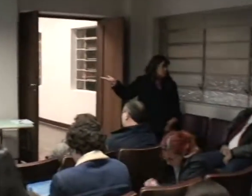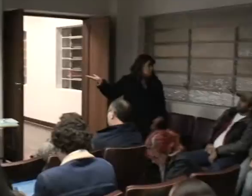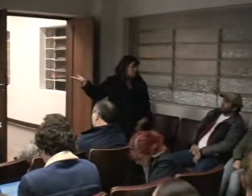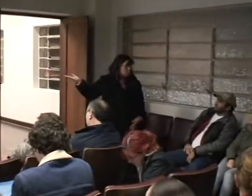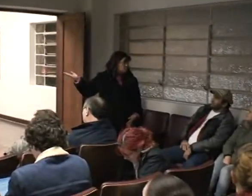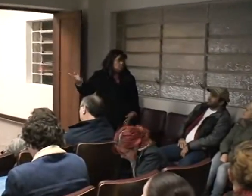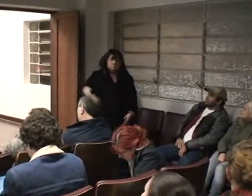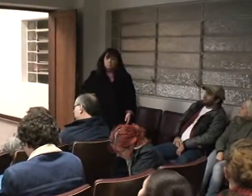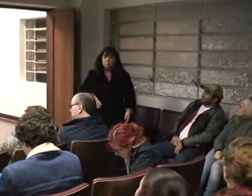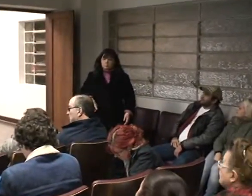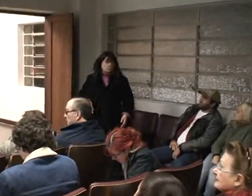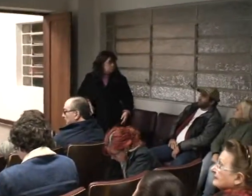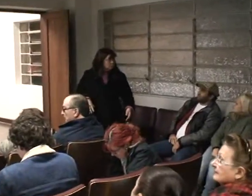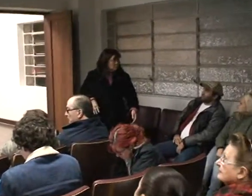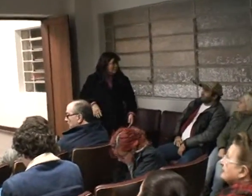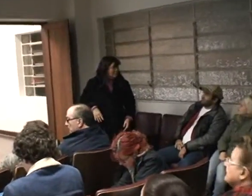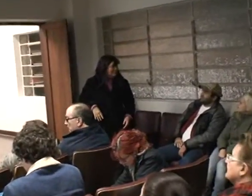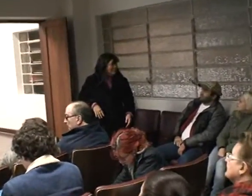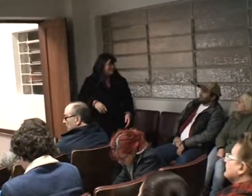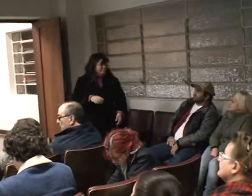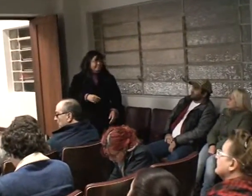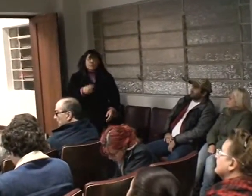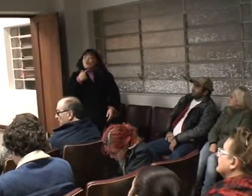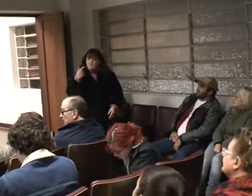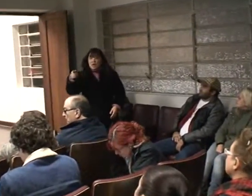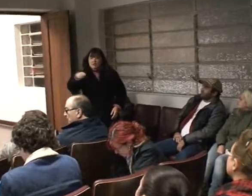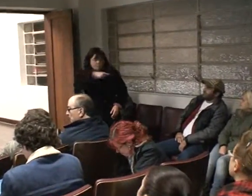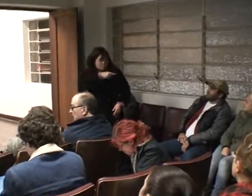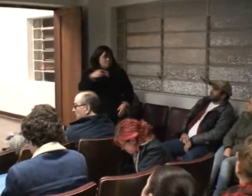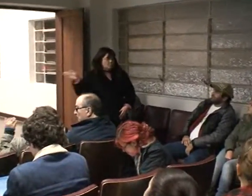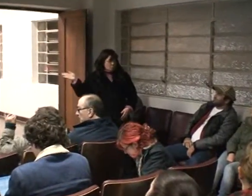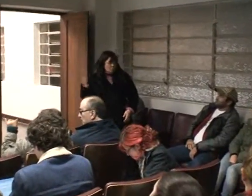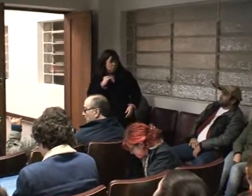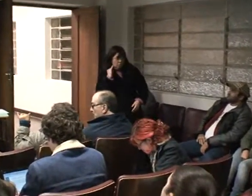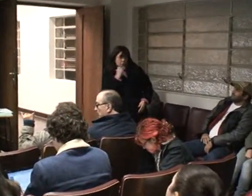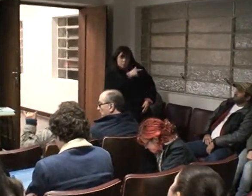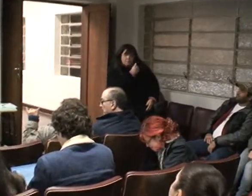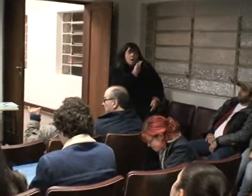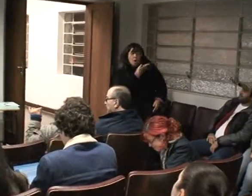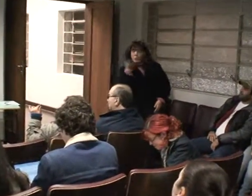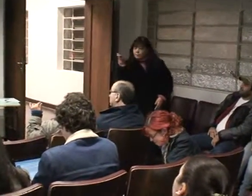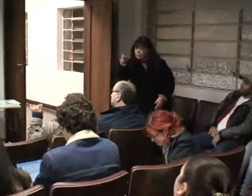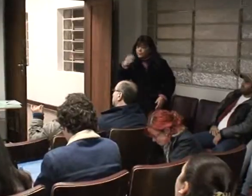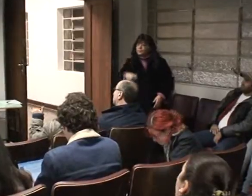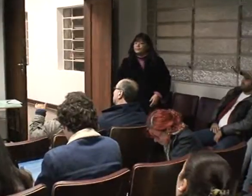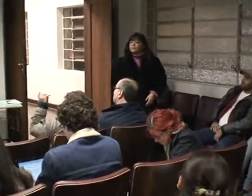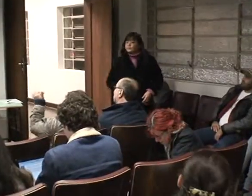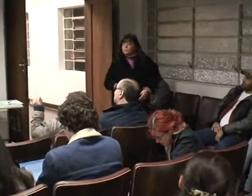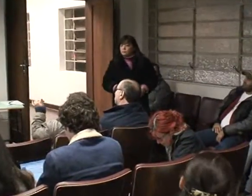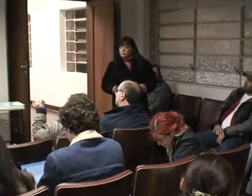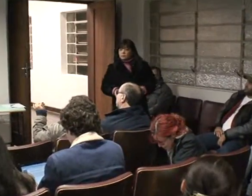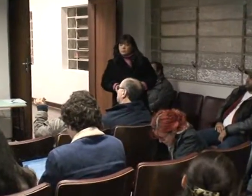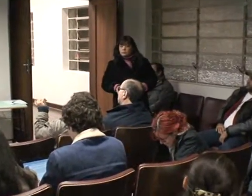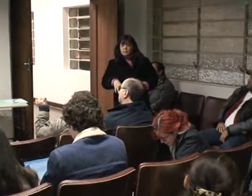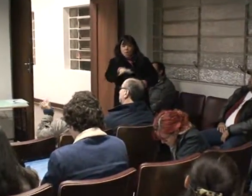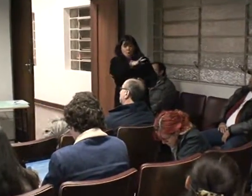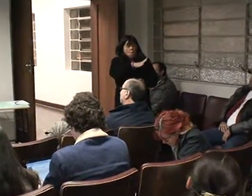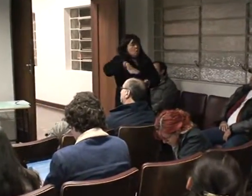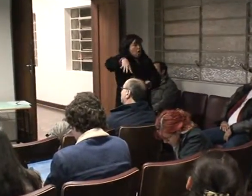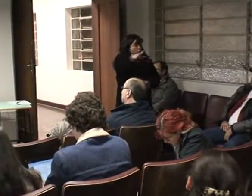Até, Leandro, era bom a colocar assim, um resumo dessa questão, desse geralzão aí, e até porque